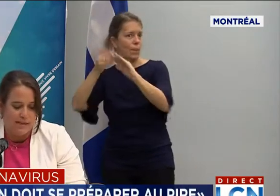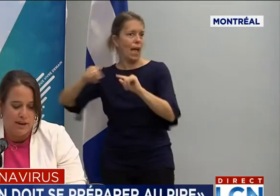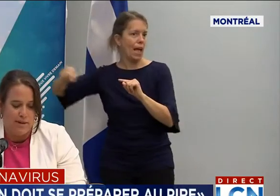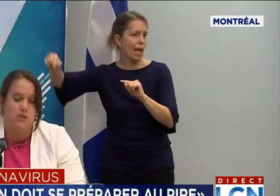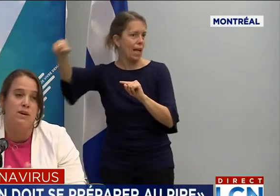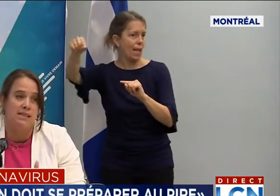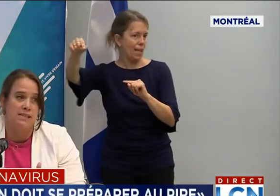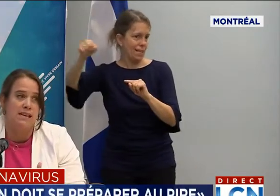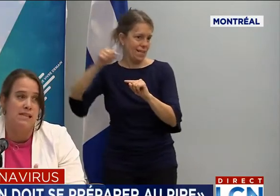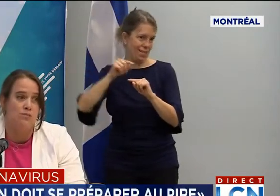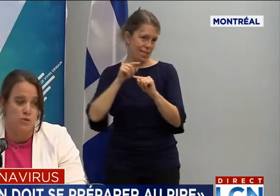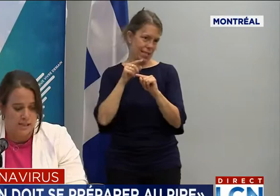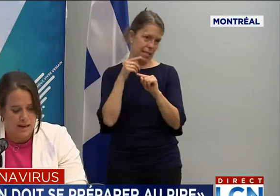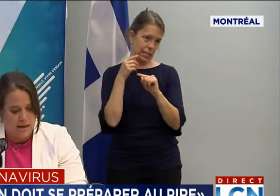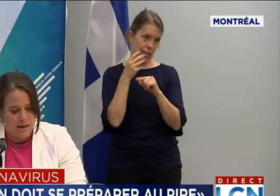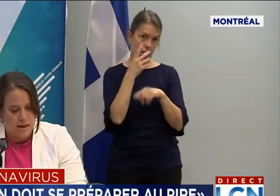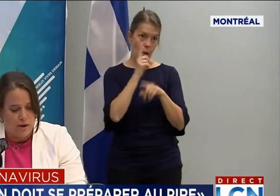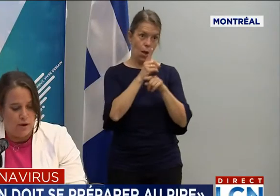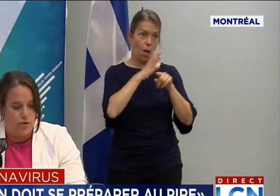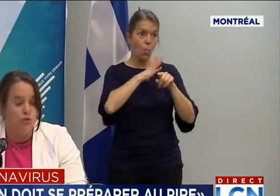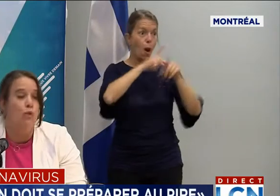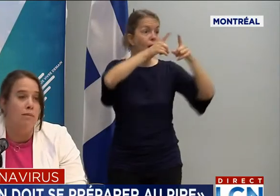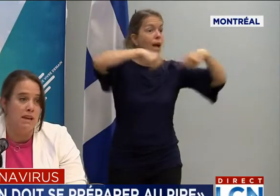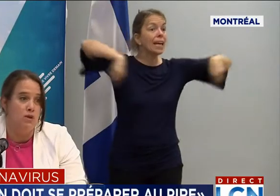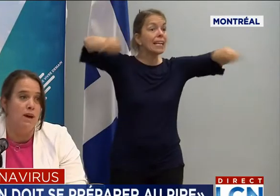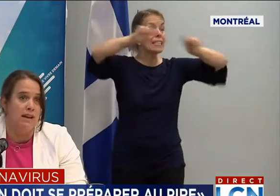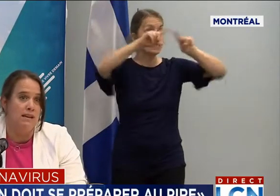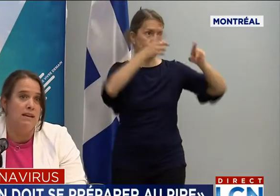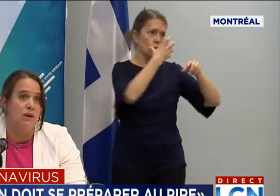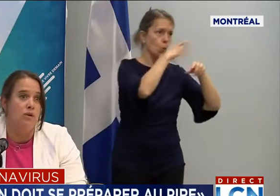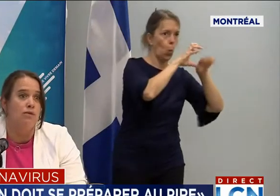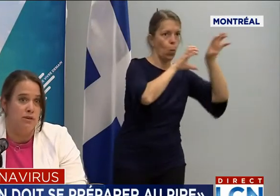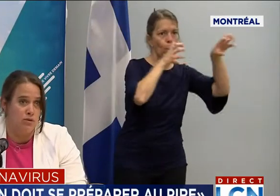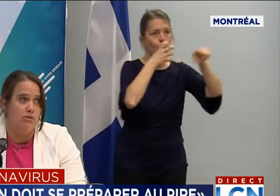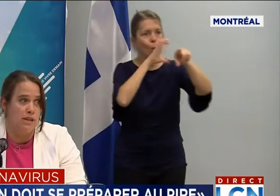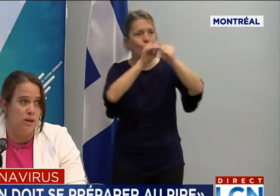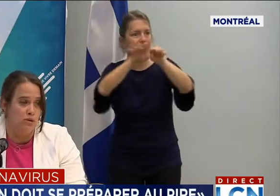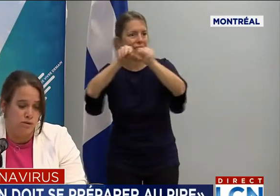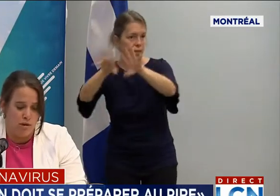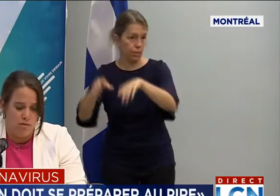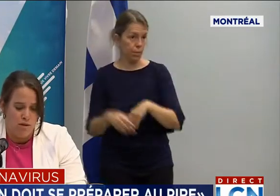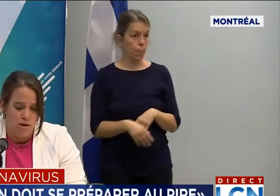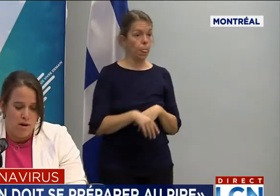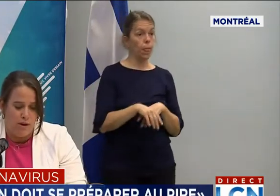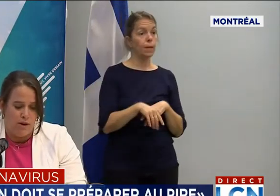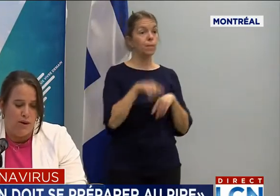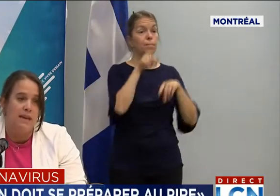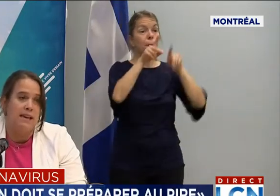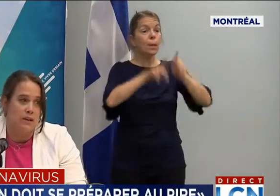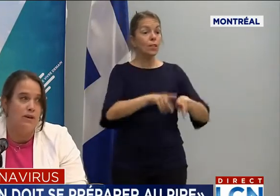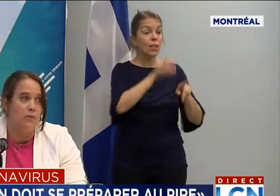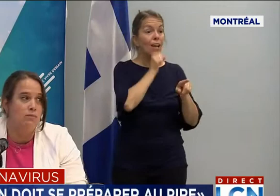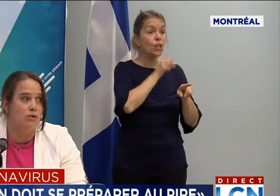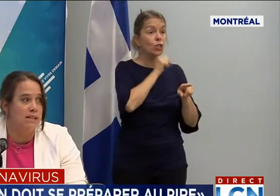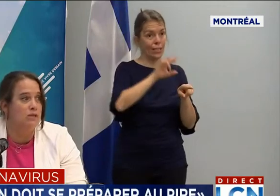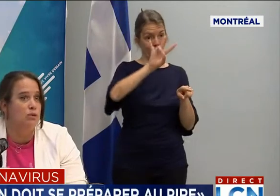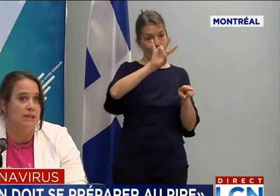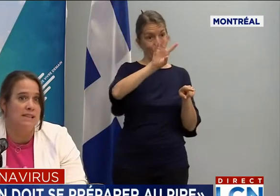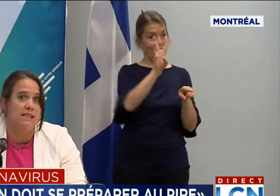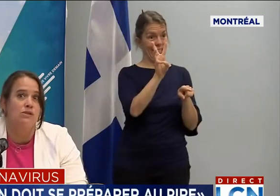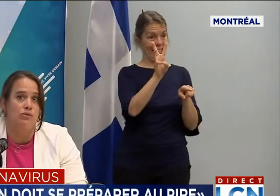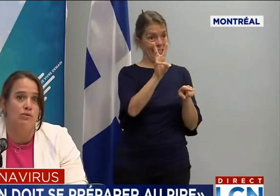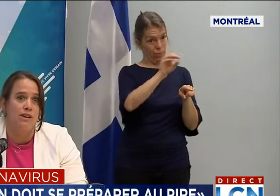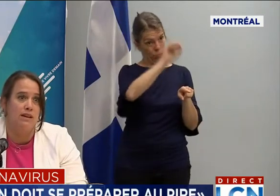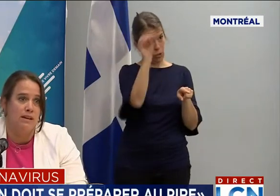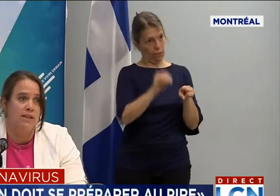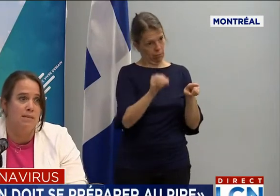globalement, c'est vraiment 76 % de nos milieux aînés ont vécu une éclosion et 88 % de